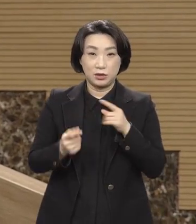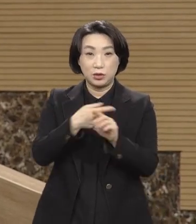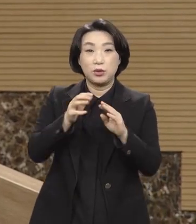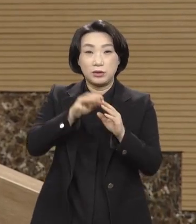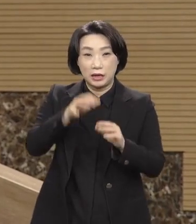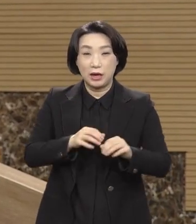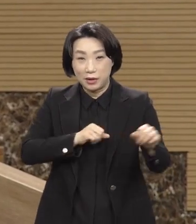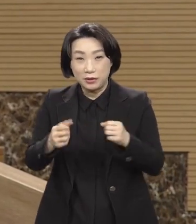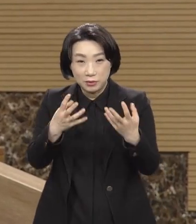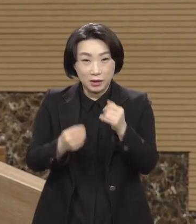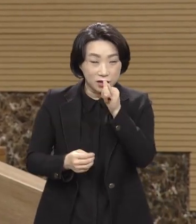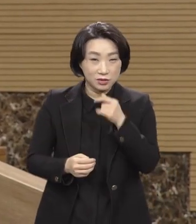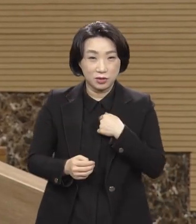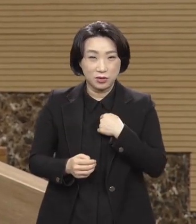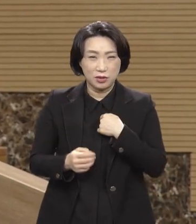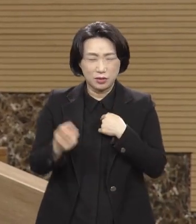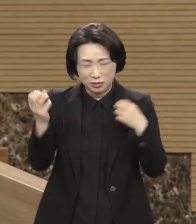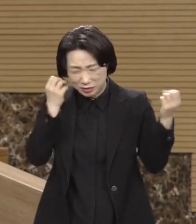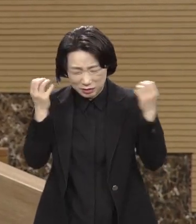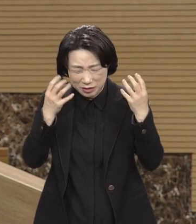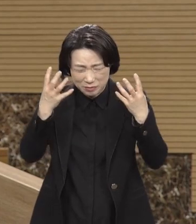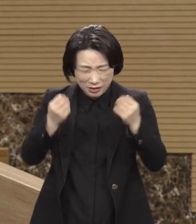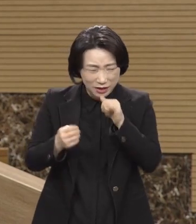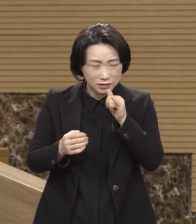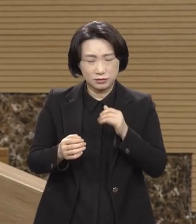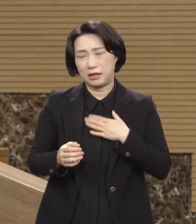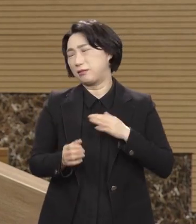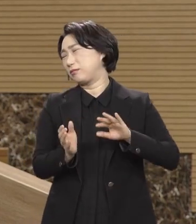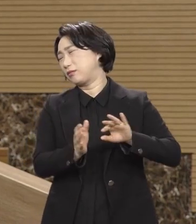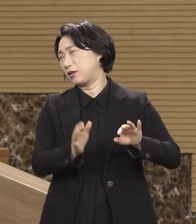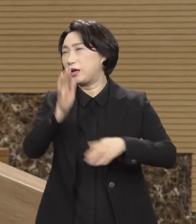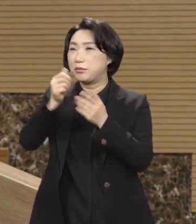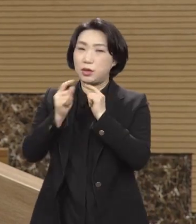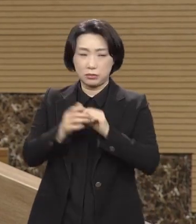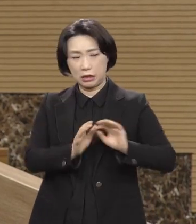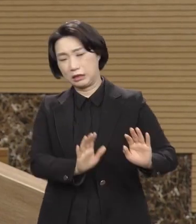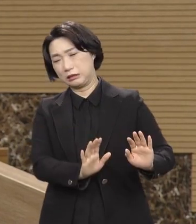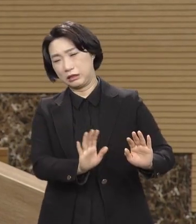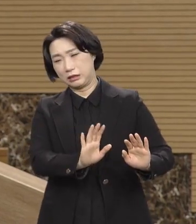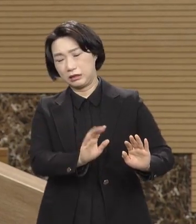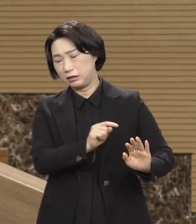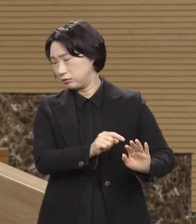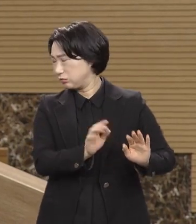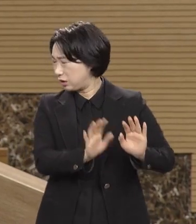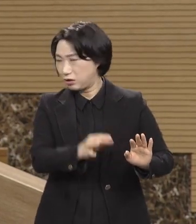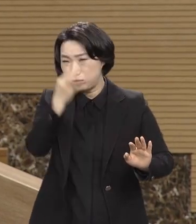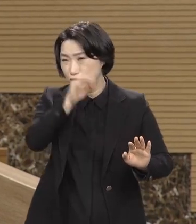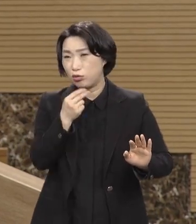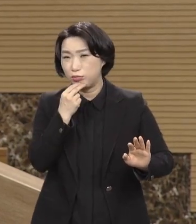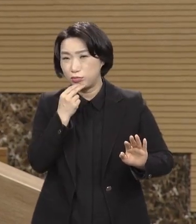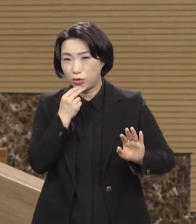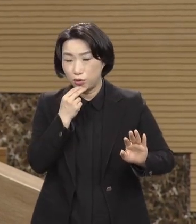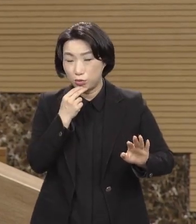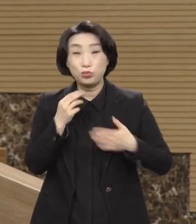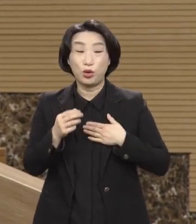편의할 소리를 다 해도 하나님 말씀이 아닌 것은 인정을 하뇨. 그럼 시험 들 이유가 없어.